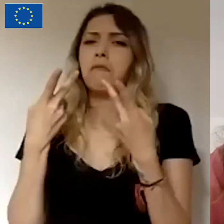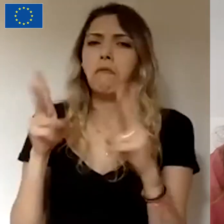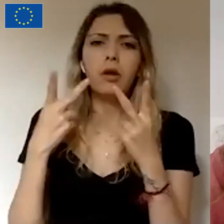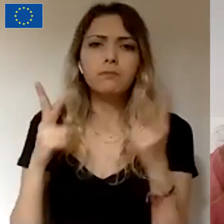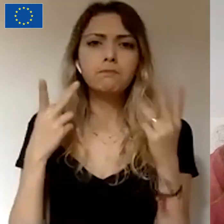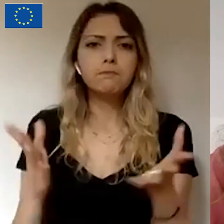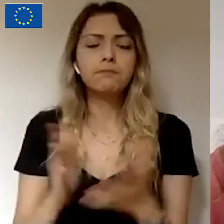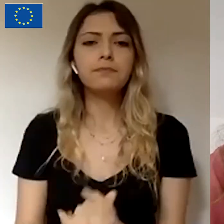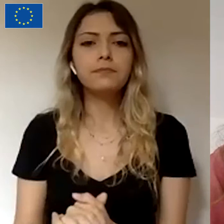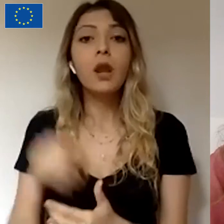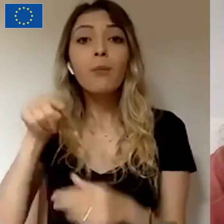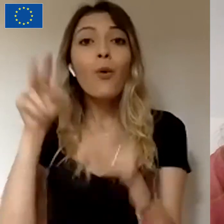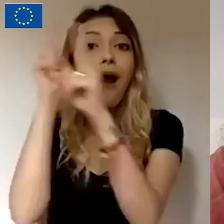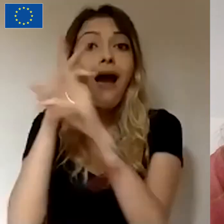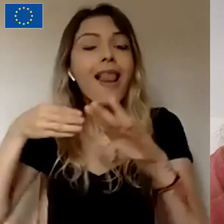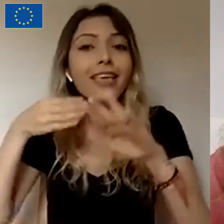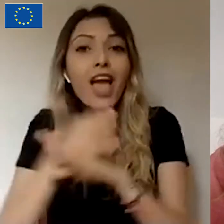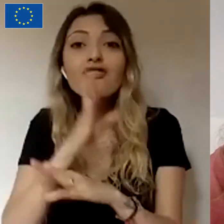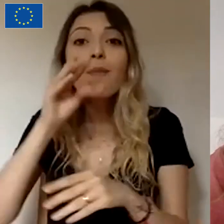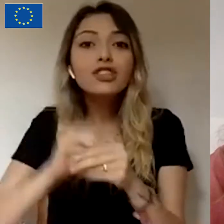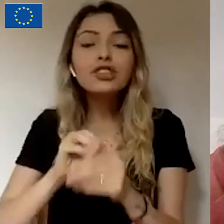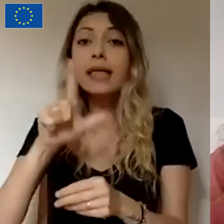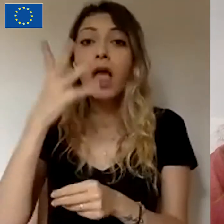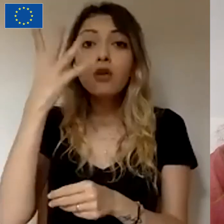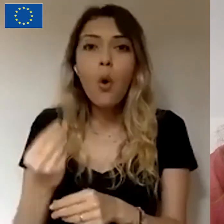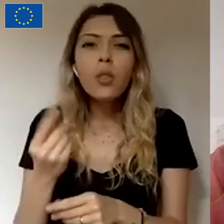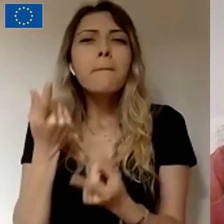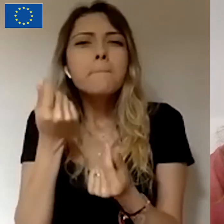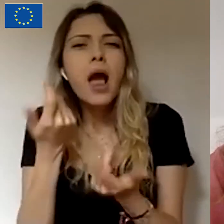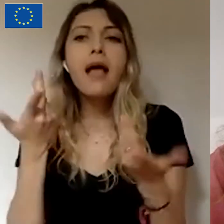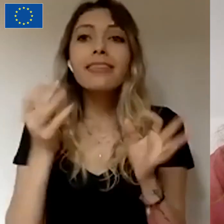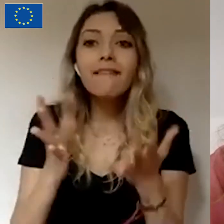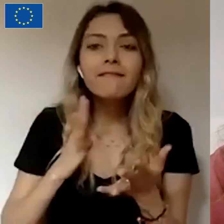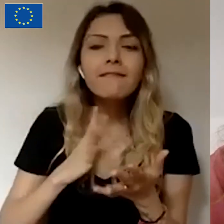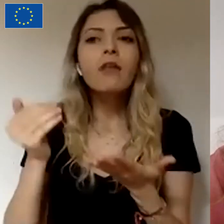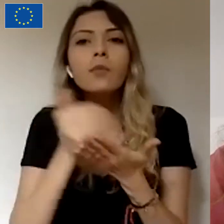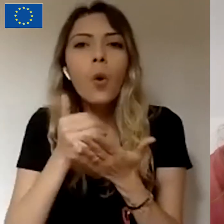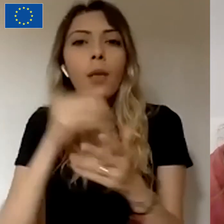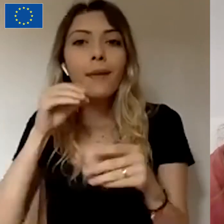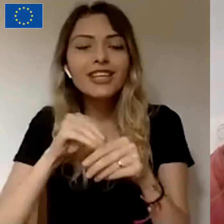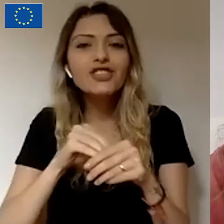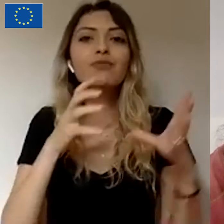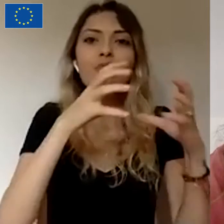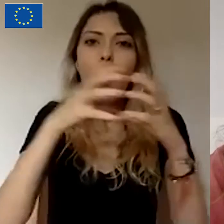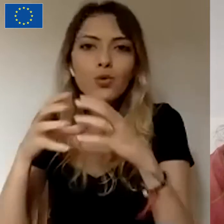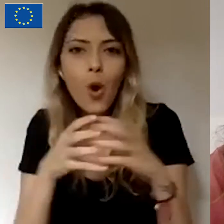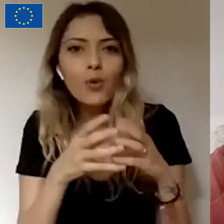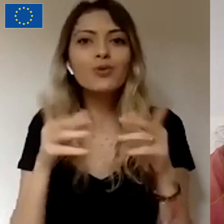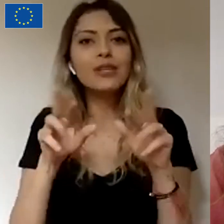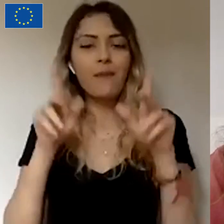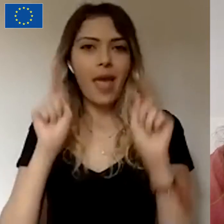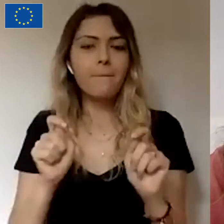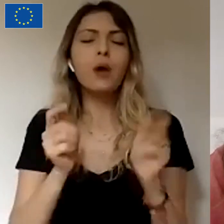Bu hayalleri gerçekleştirmek için ihtiyaç duyulan fonu sağlayabilecek kitleleri bir araya getirmek. Burada küçük küçük